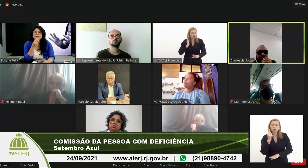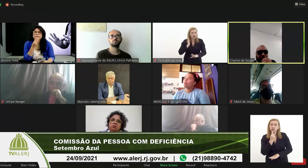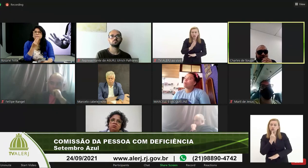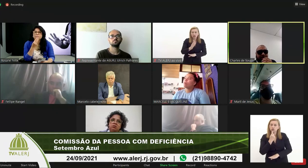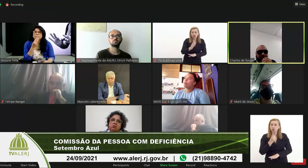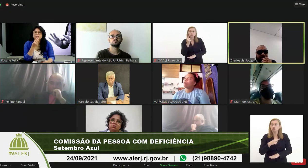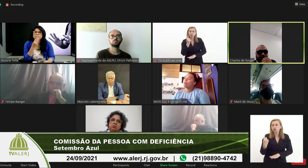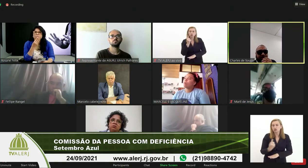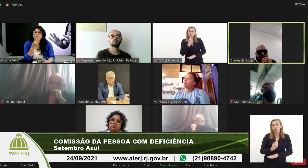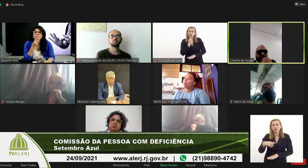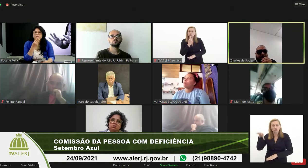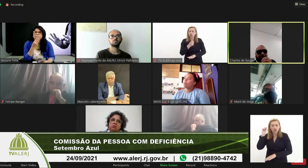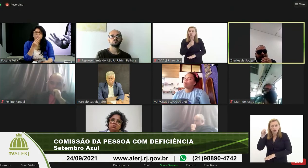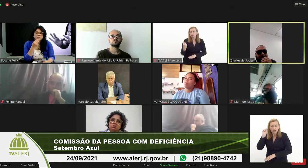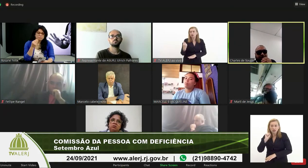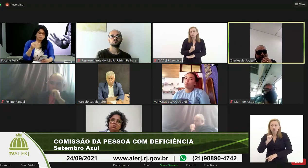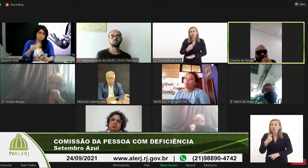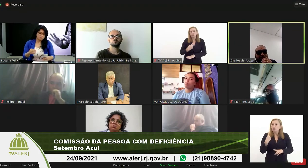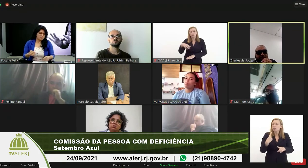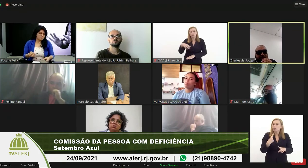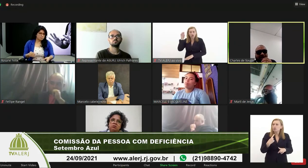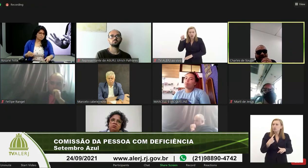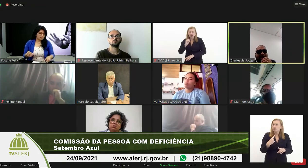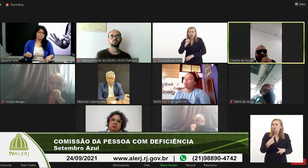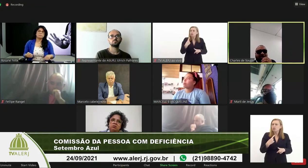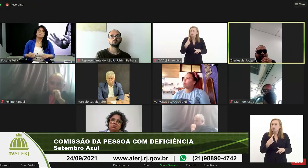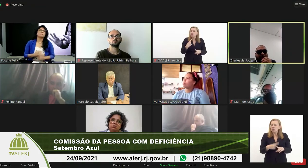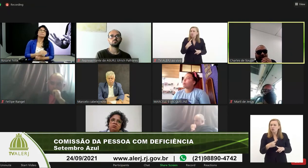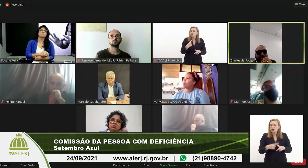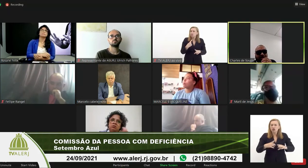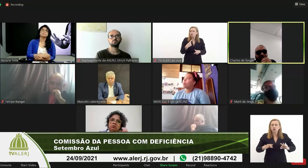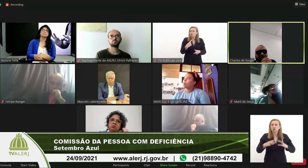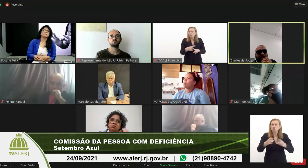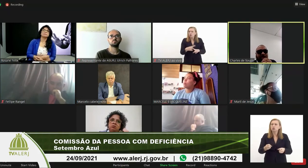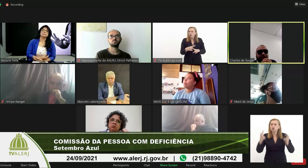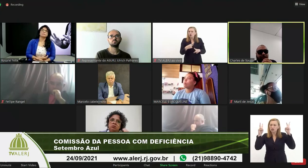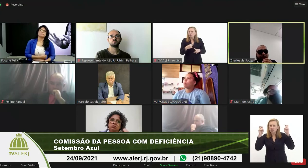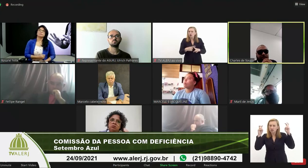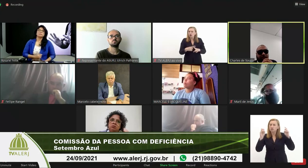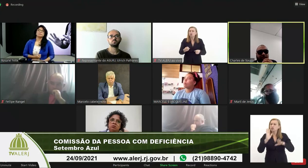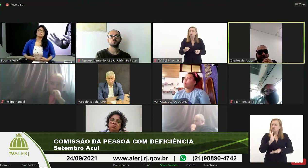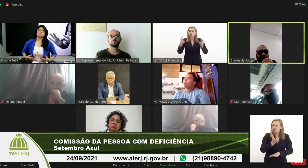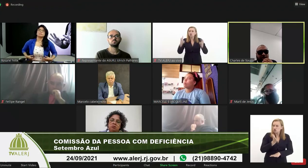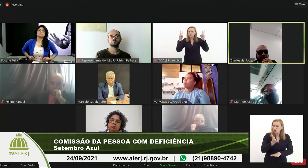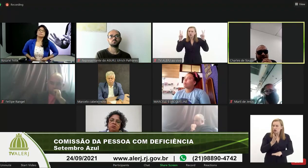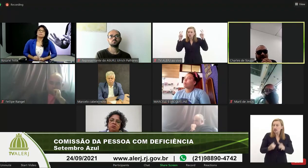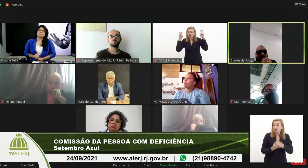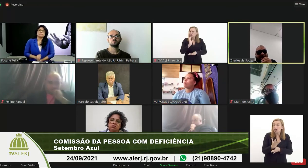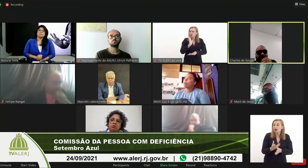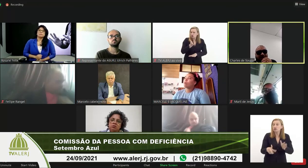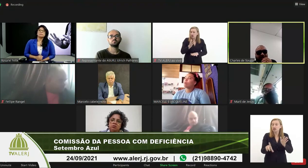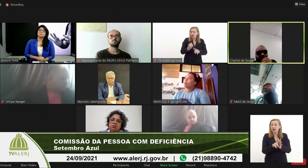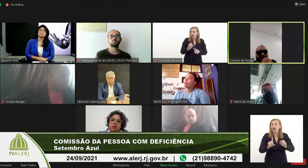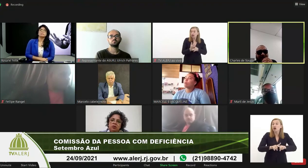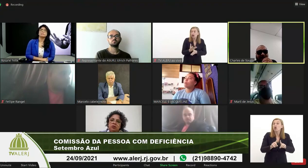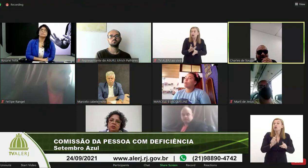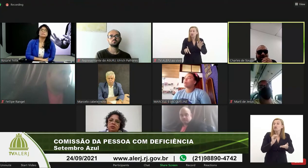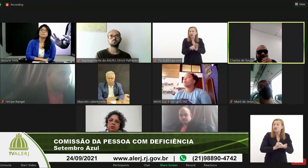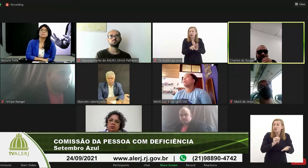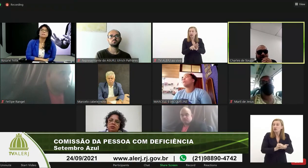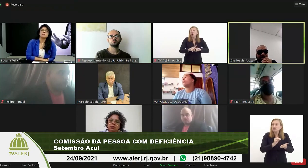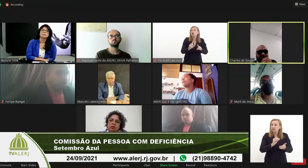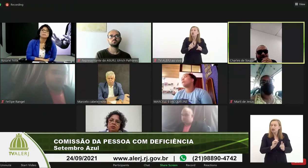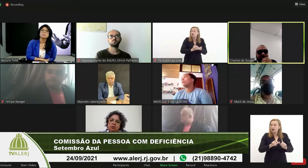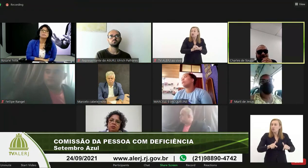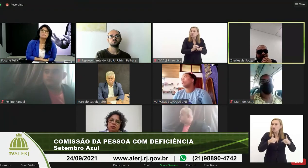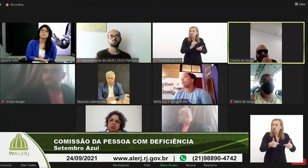pessoas ouvintes porque dispositivos legais toda essa questão nós já dispomos que falta realmente efetividade das